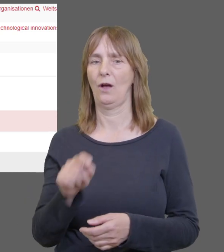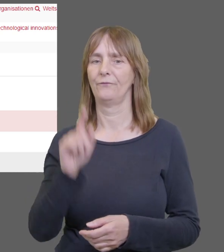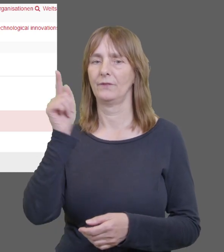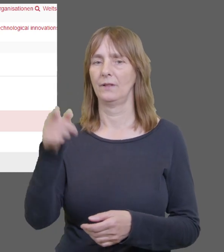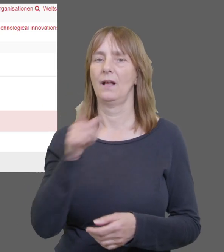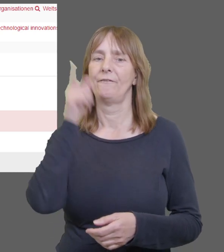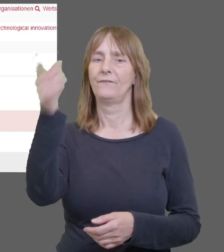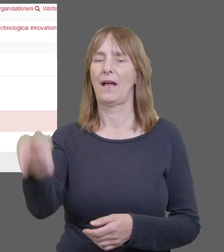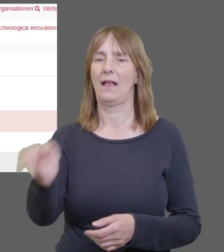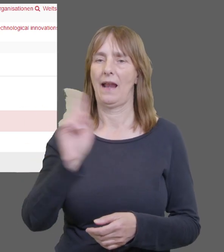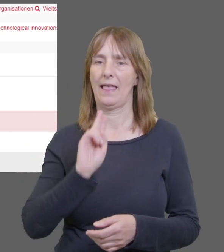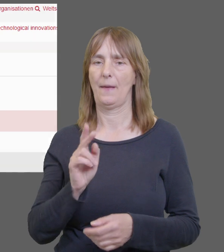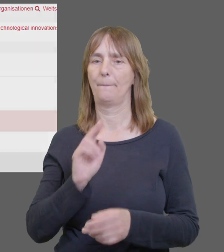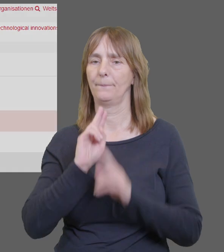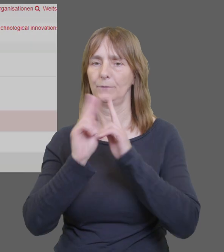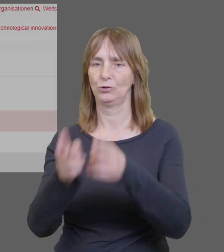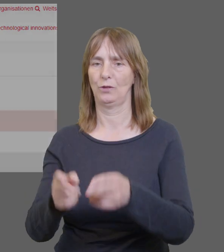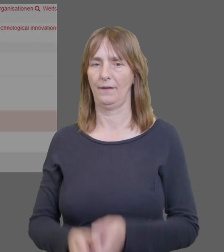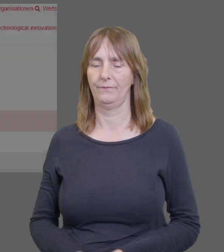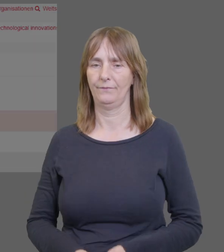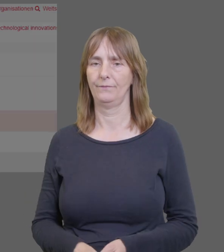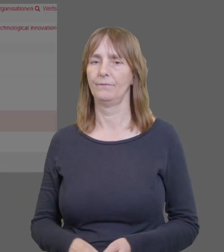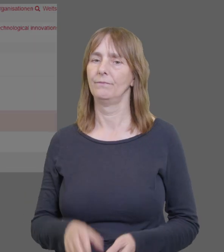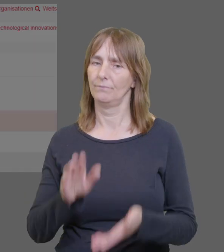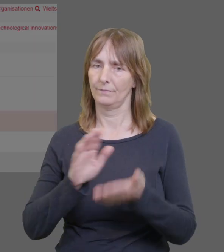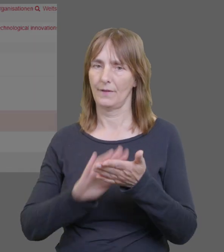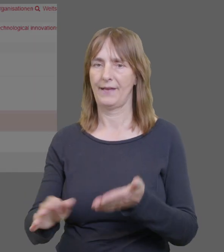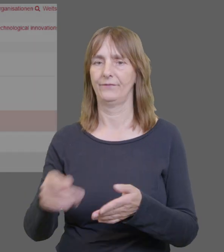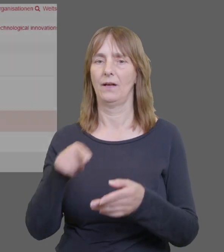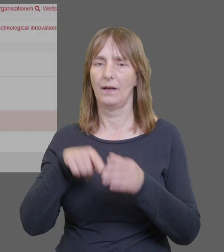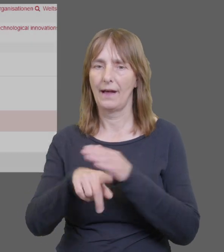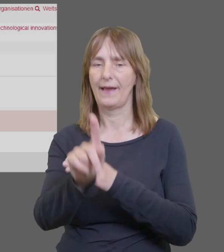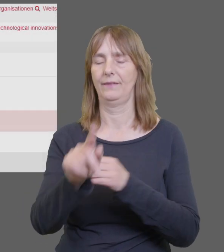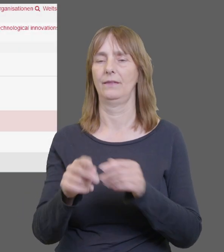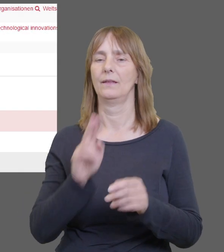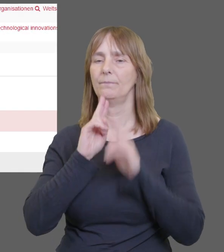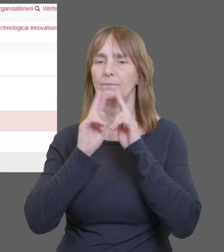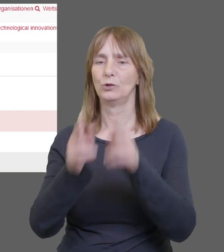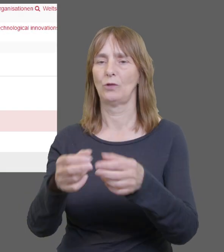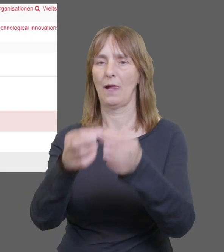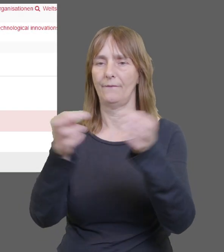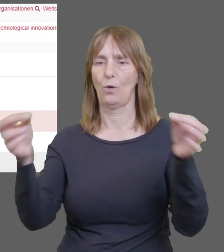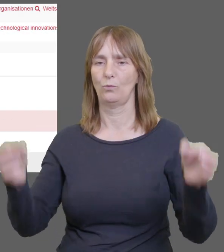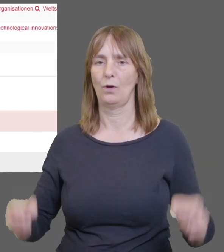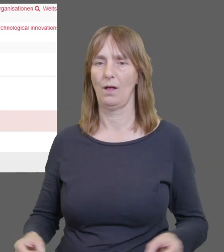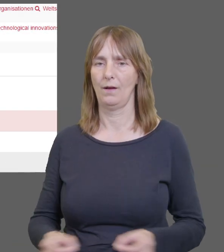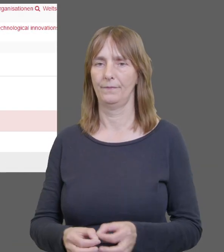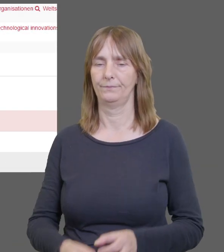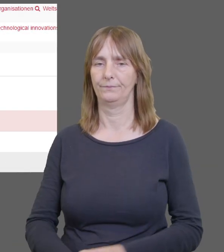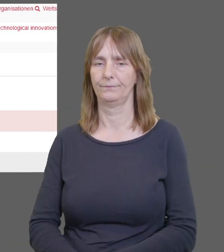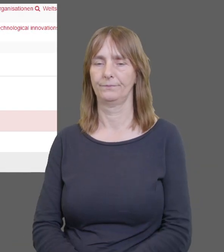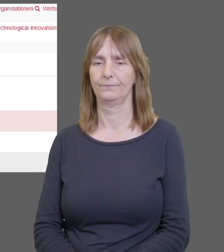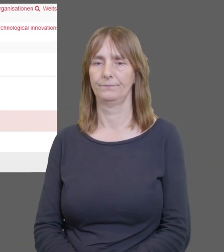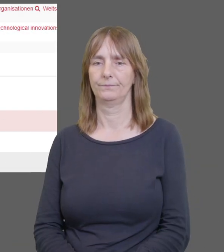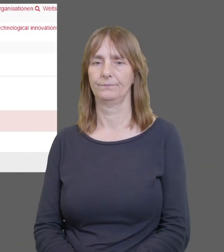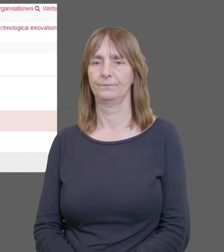müssen Sie sich im Rechercheportal einloggen. Nach erfolgreicher Anmeldung erscheint der Button Per Fernleihe